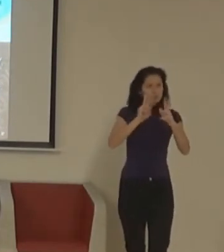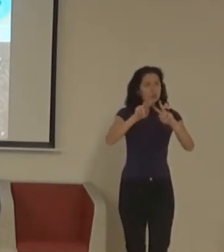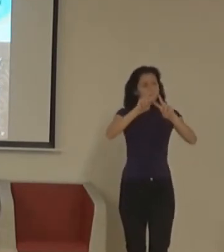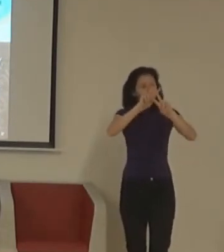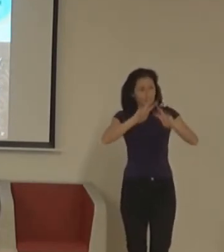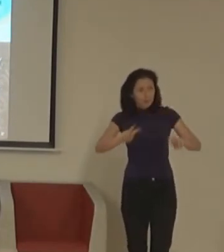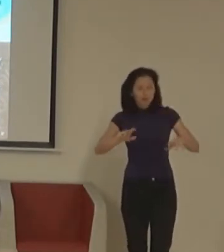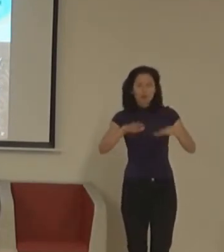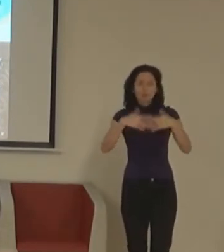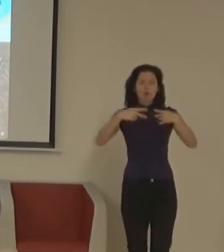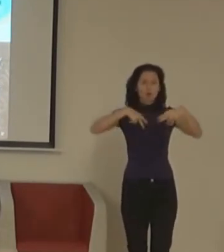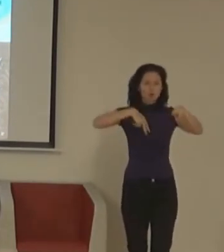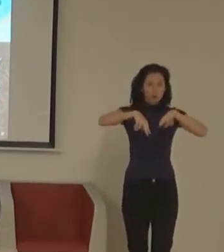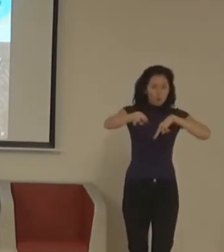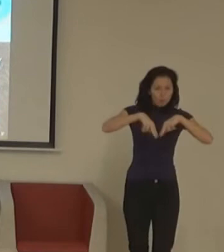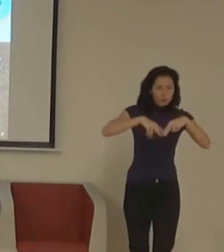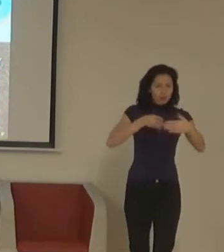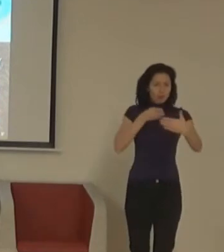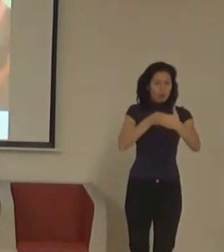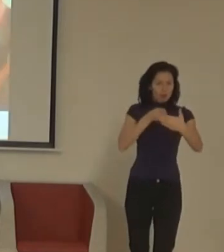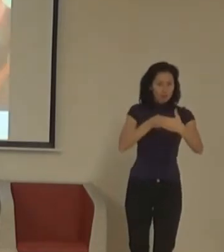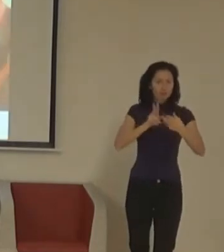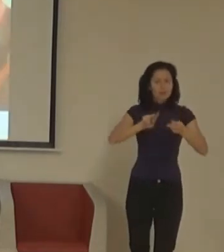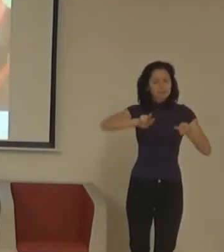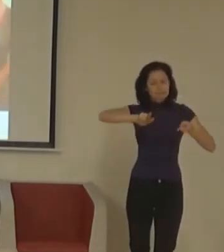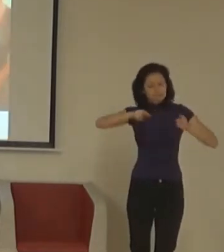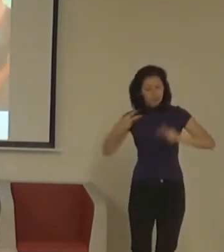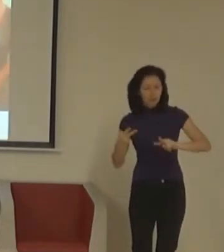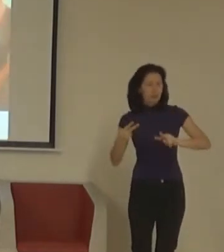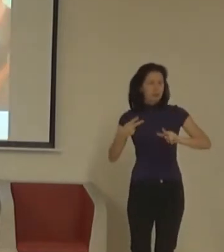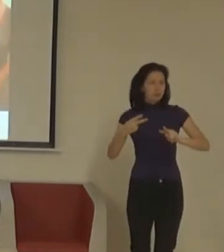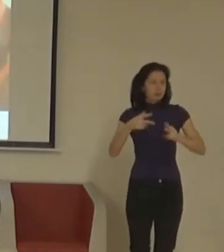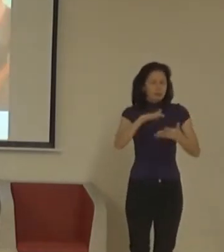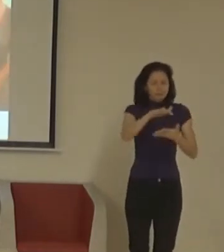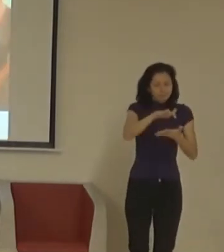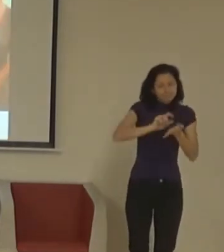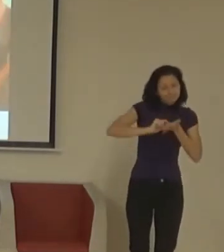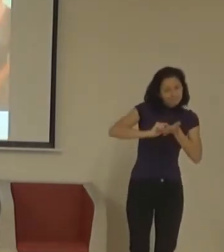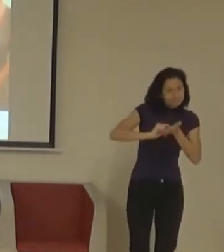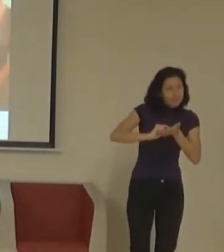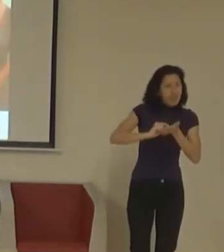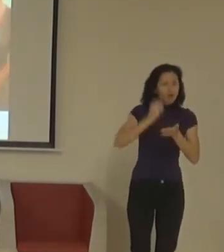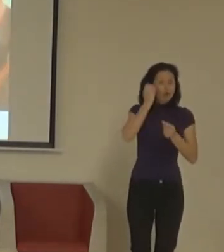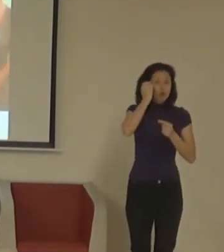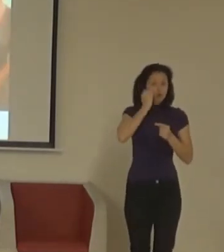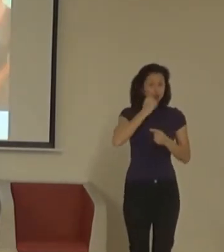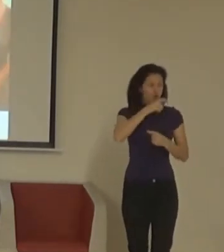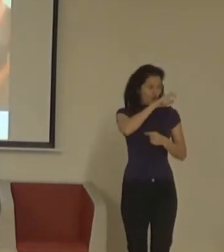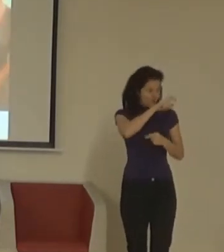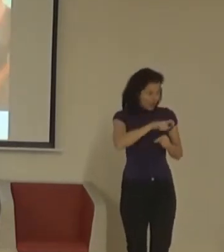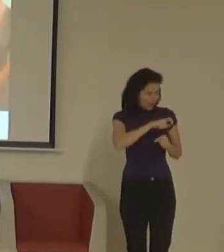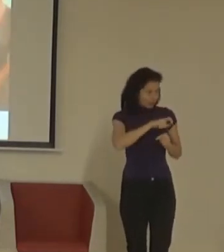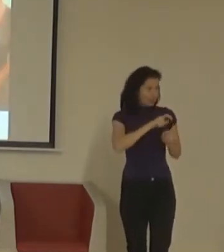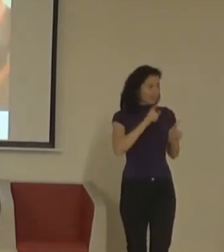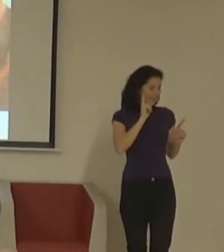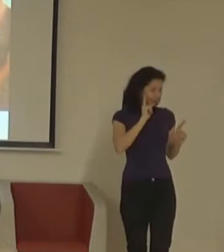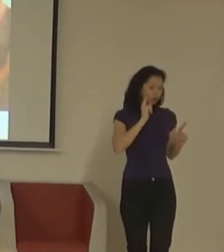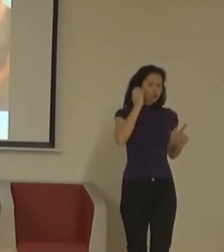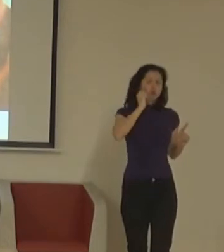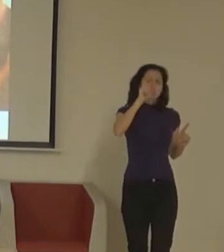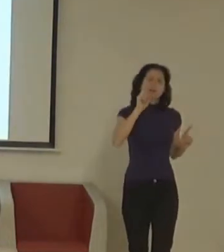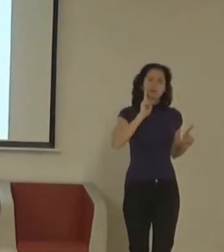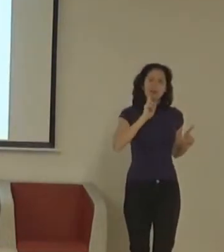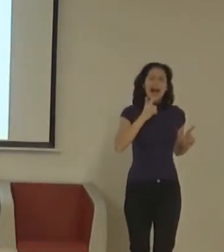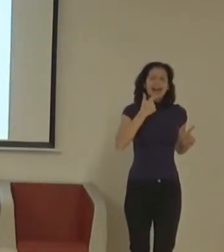papíru, na úrovni lidský, kdy tam máte lidi, kteří chtějí komunikovat, aspoň mají trošku představu, jak to má být. Na